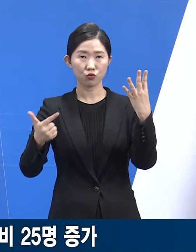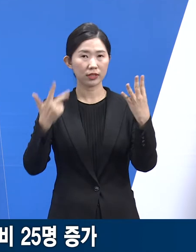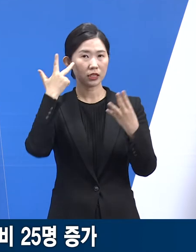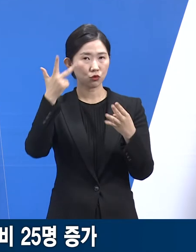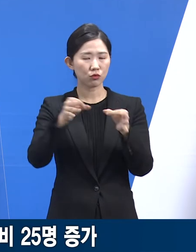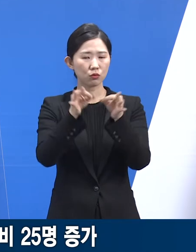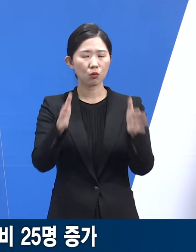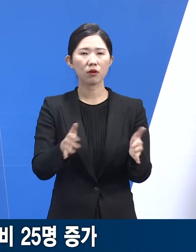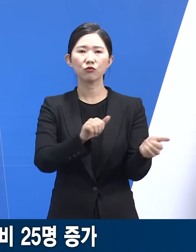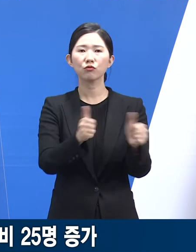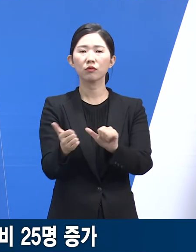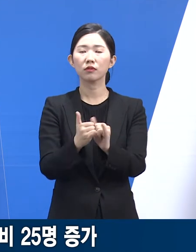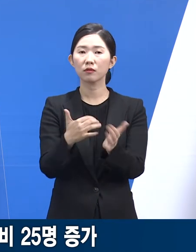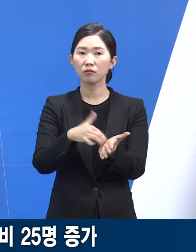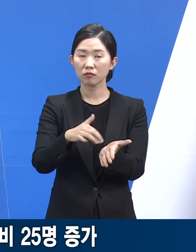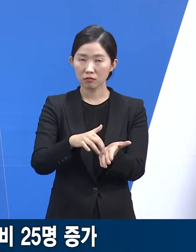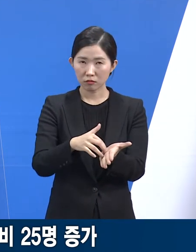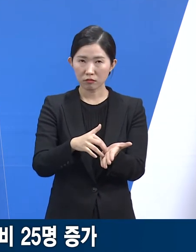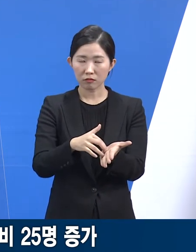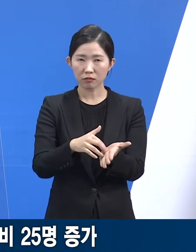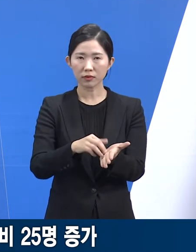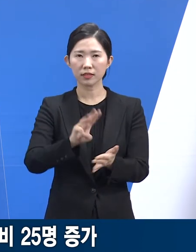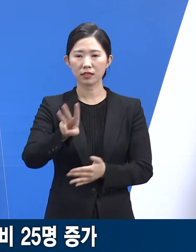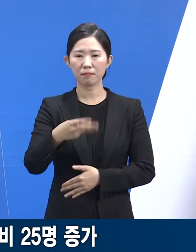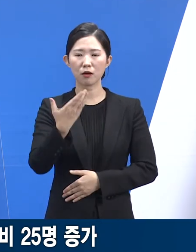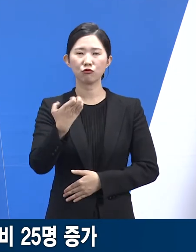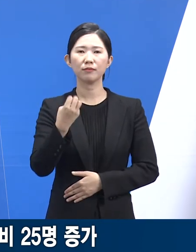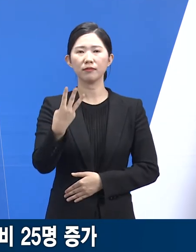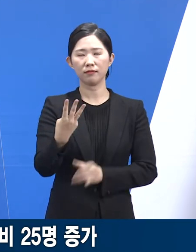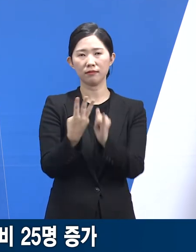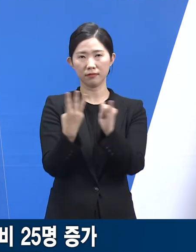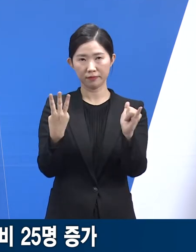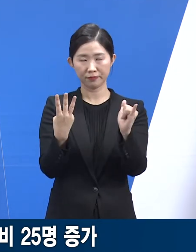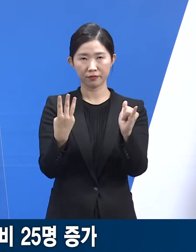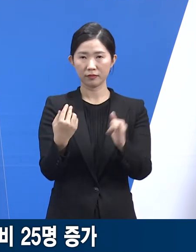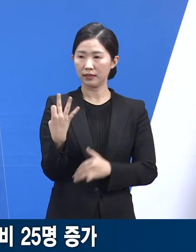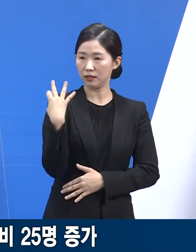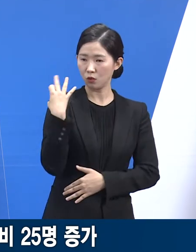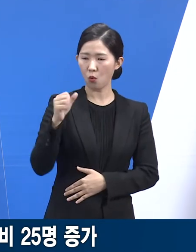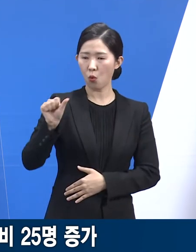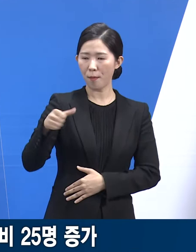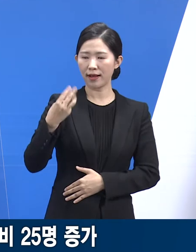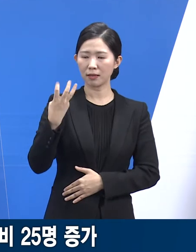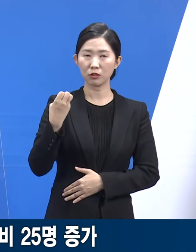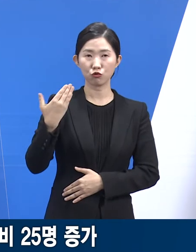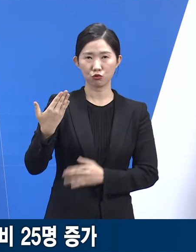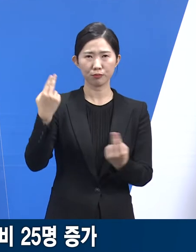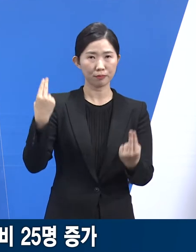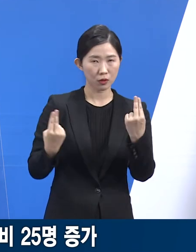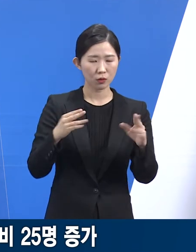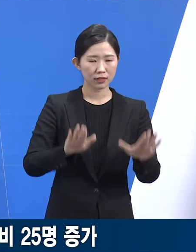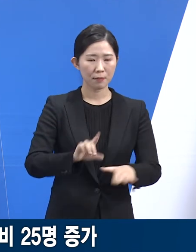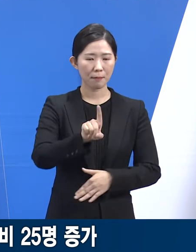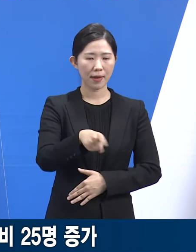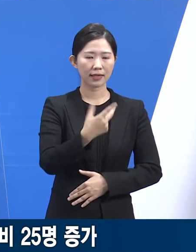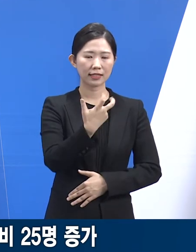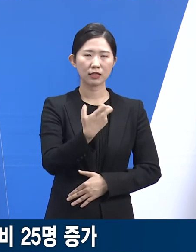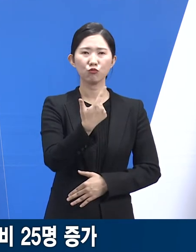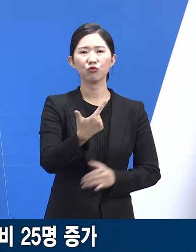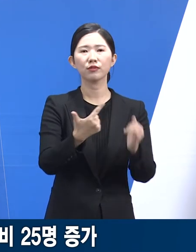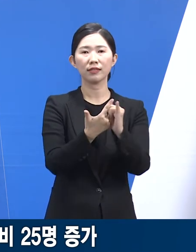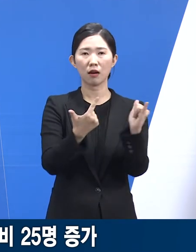한 주간 발생한 도내 사망자는 363명으로 전주 539명 대비 176명